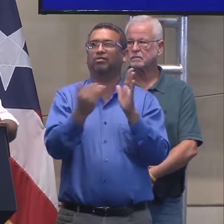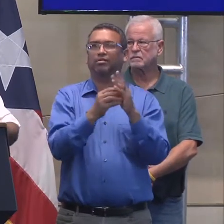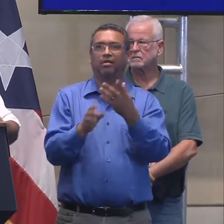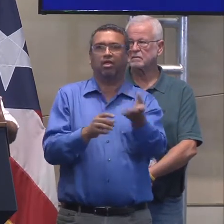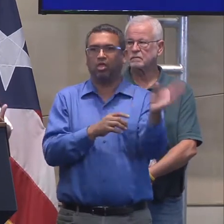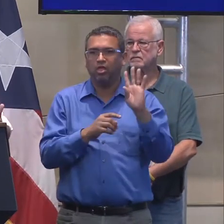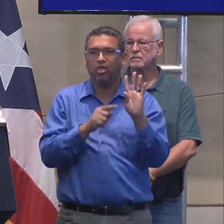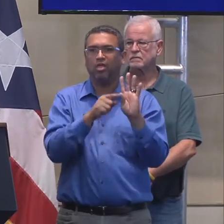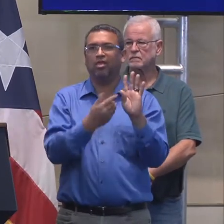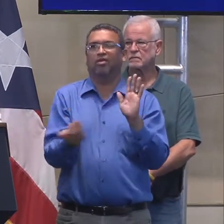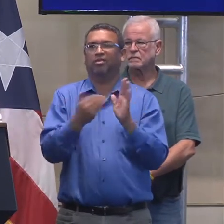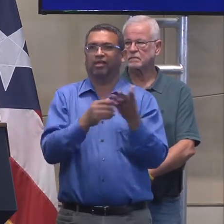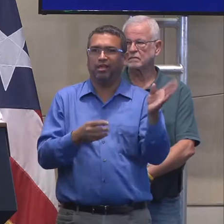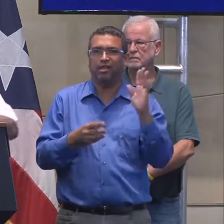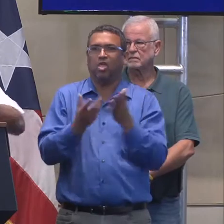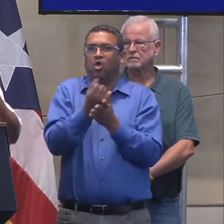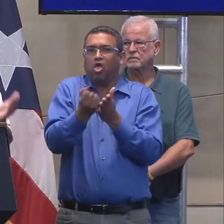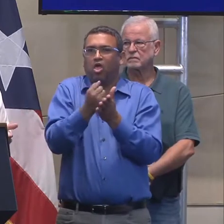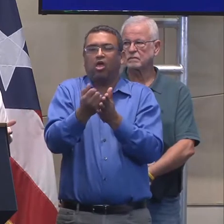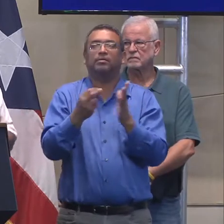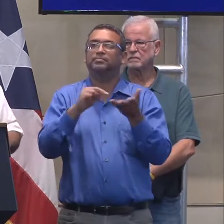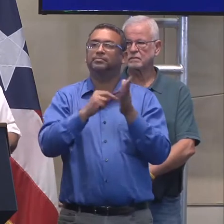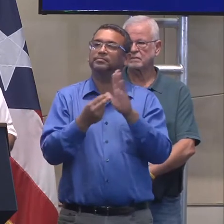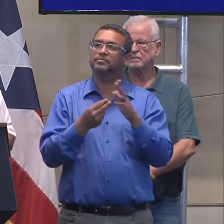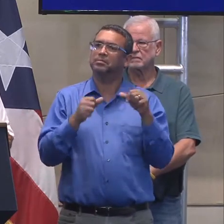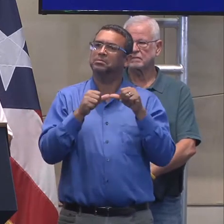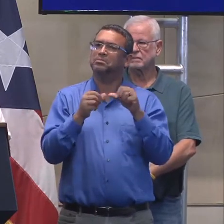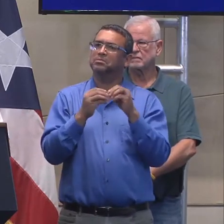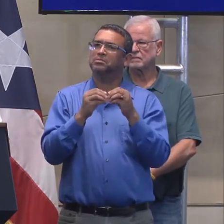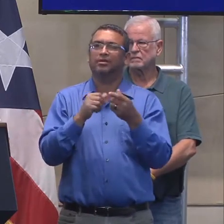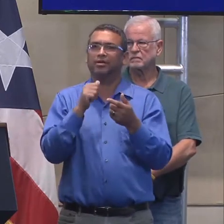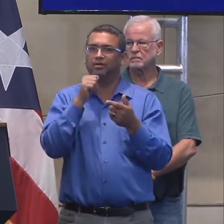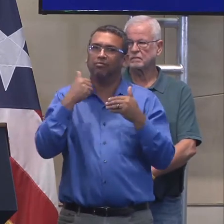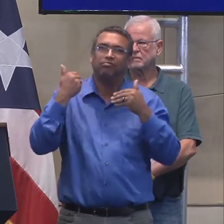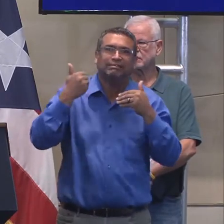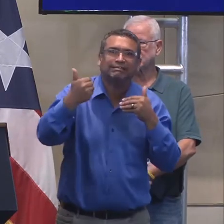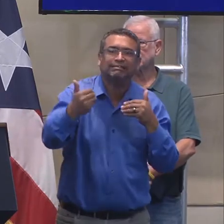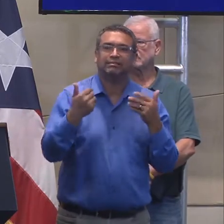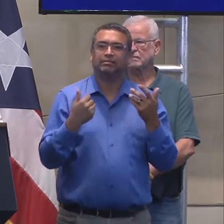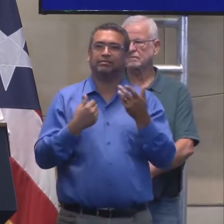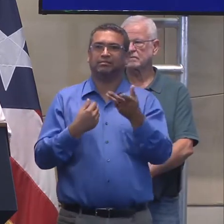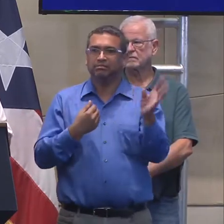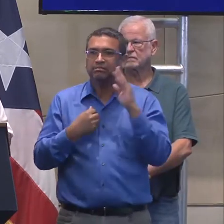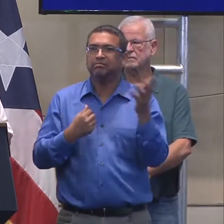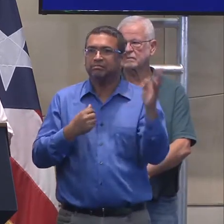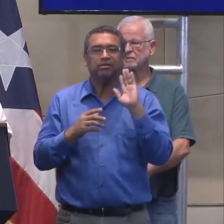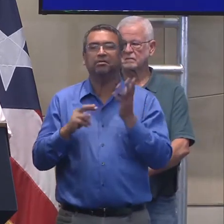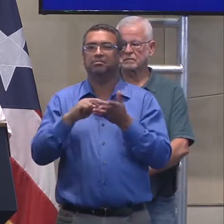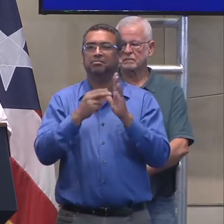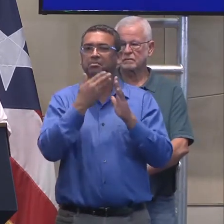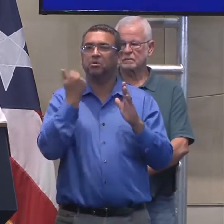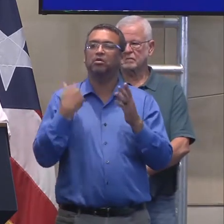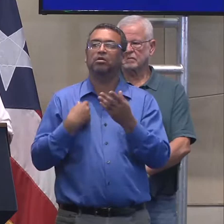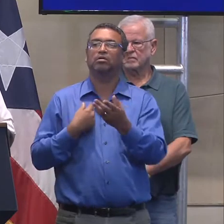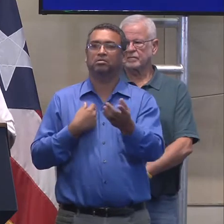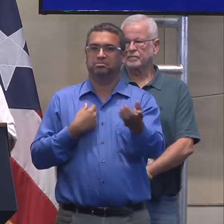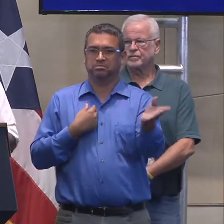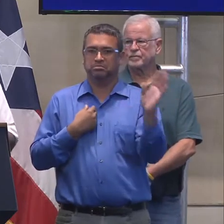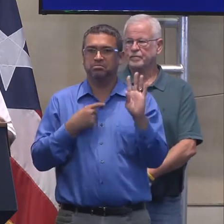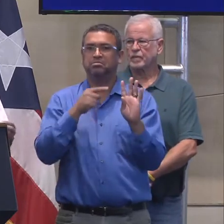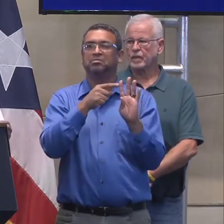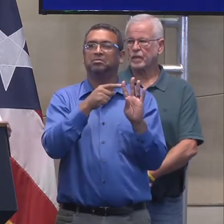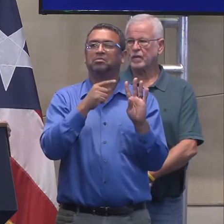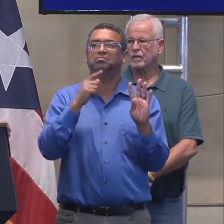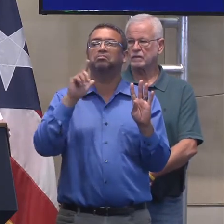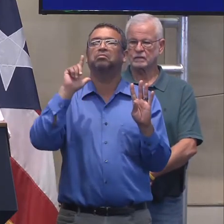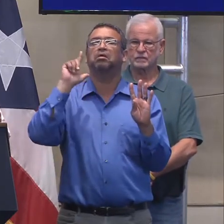que pueda, eh, seguir trabajando y que entonces cuando tenga la necesidad regrese, en vez de estar regresando, eh, dos veces al día, ¿verdad? O sea, que, que